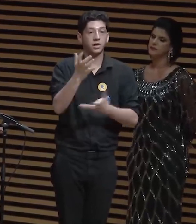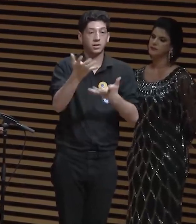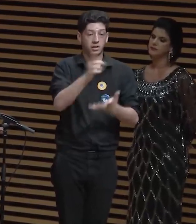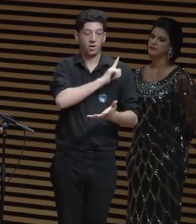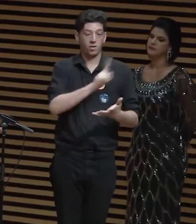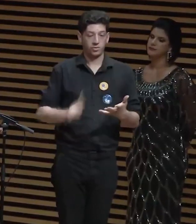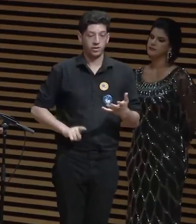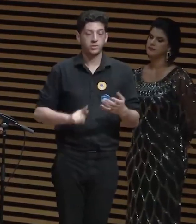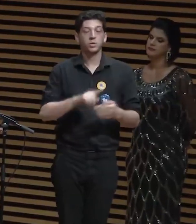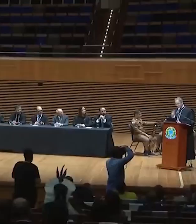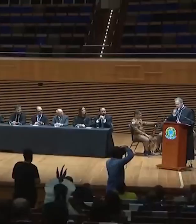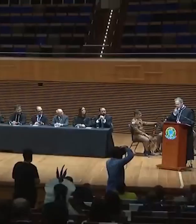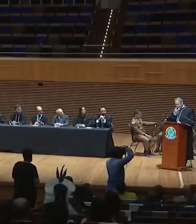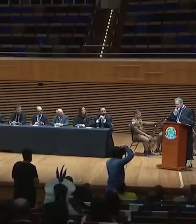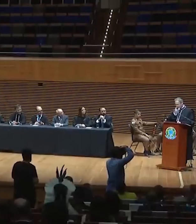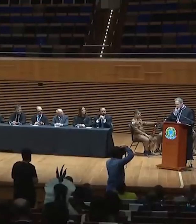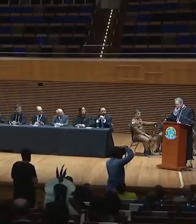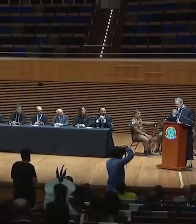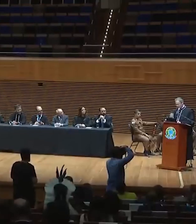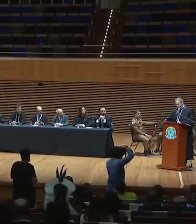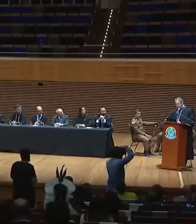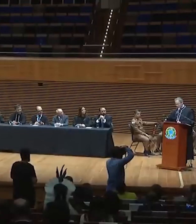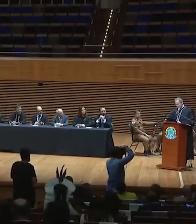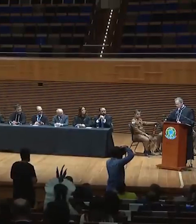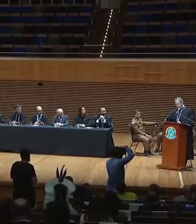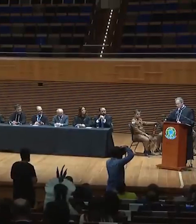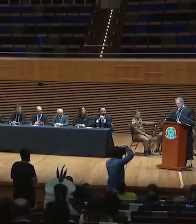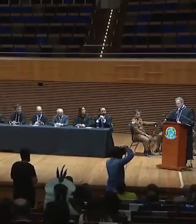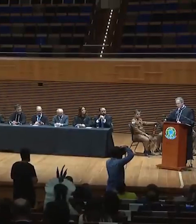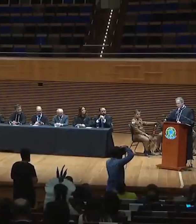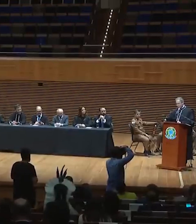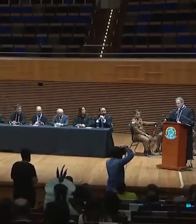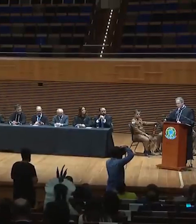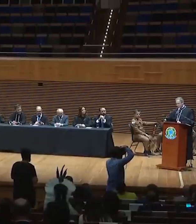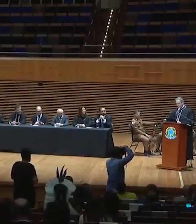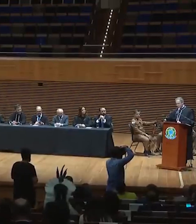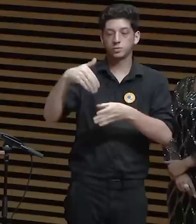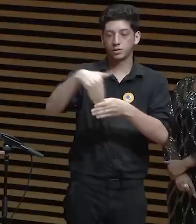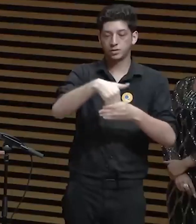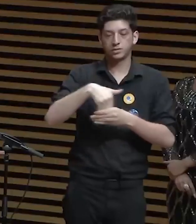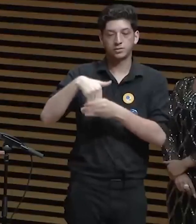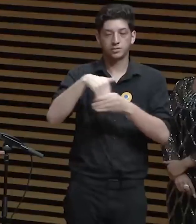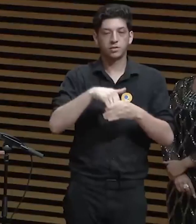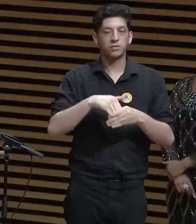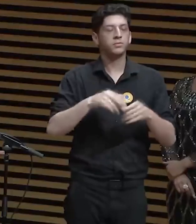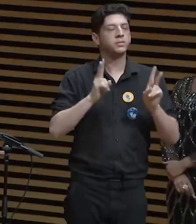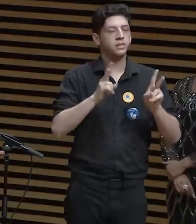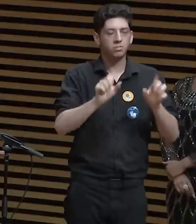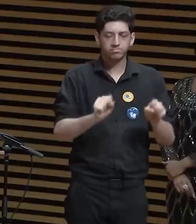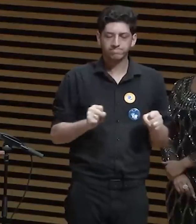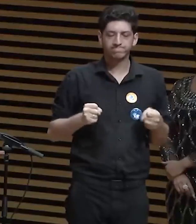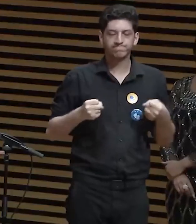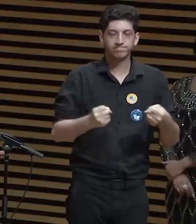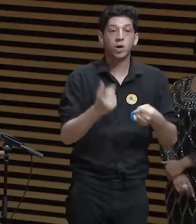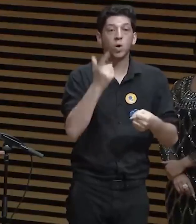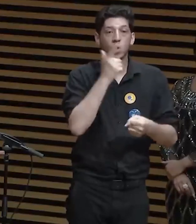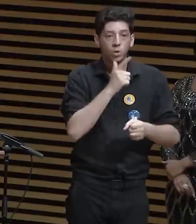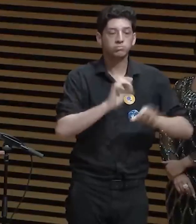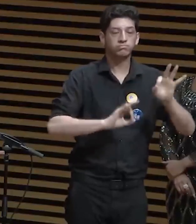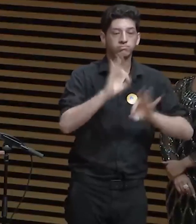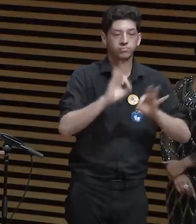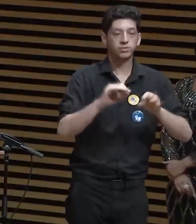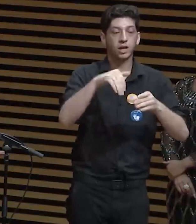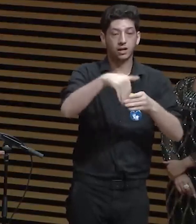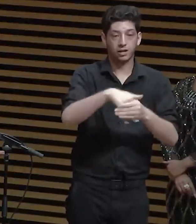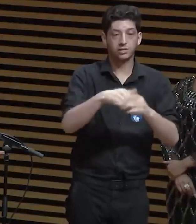sobre o processo eleitoral. Agradeço também aos nossos juízes eleitorais que se empenharam na realização das eleições recém